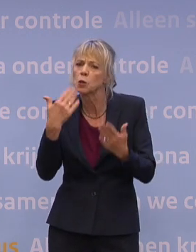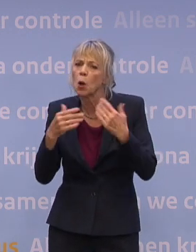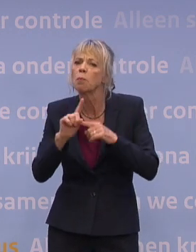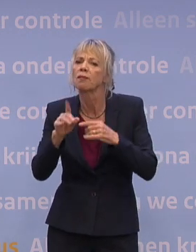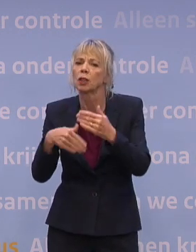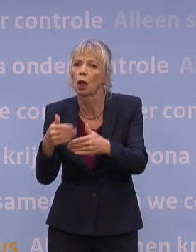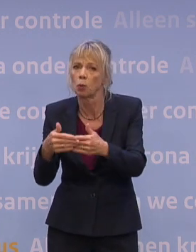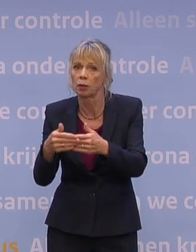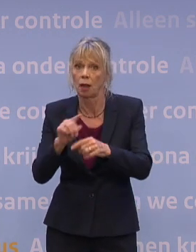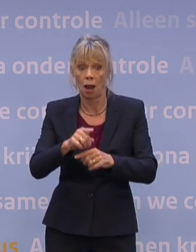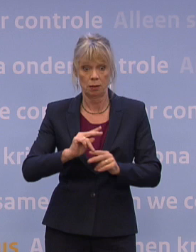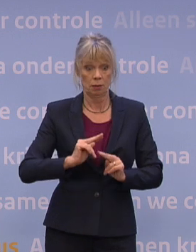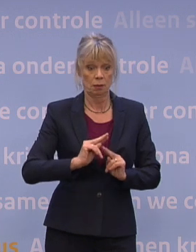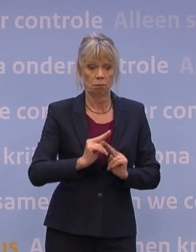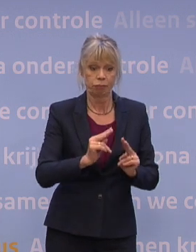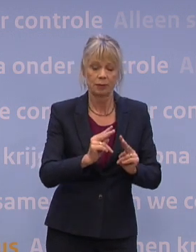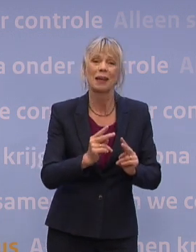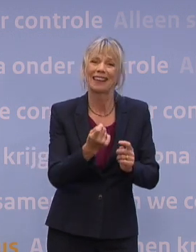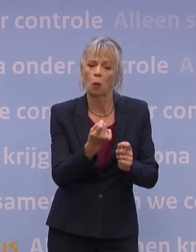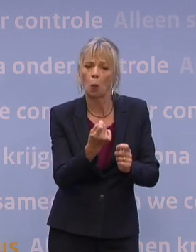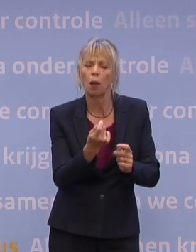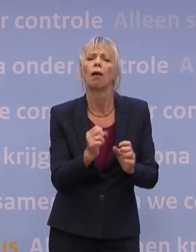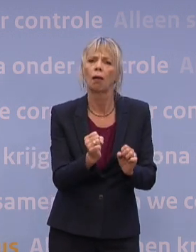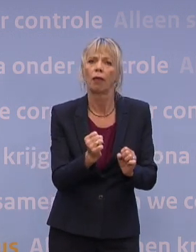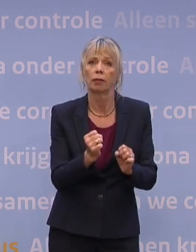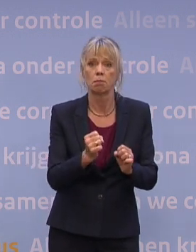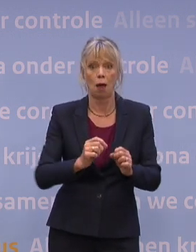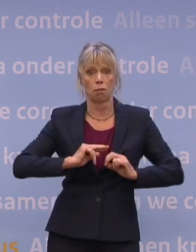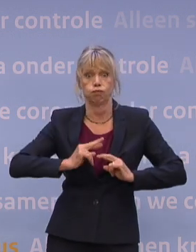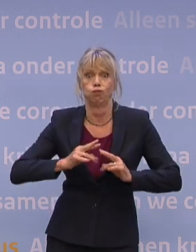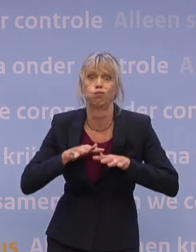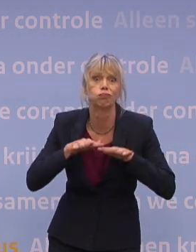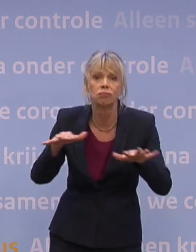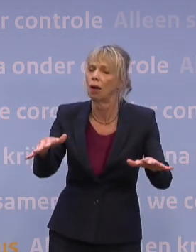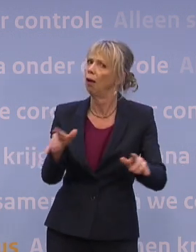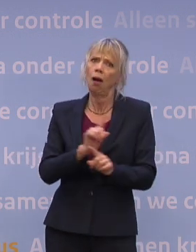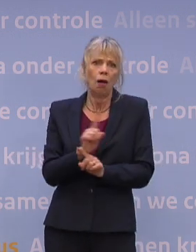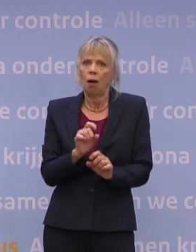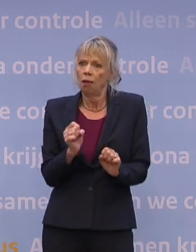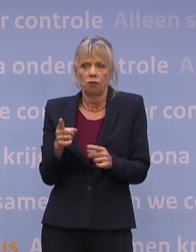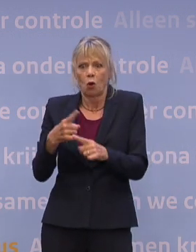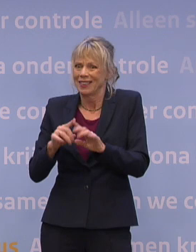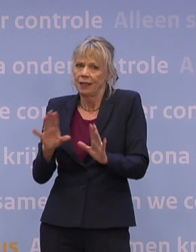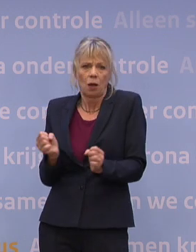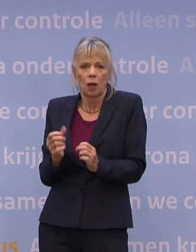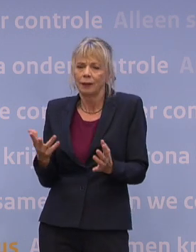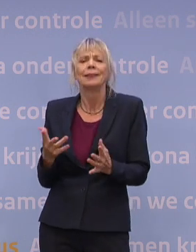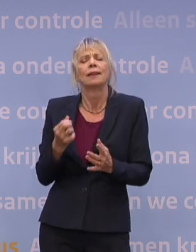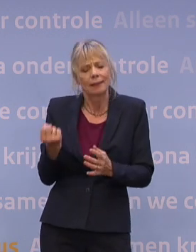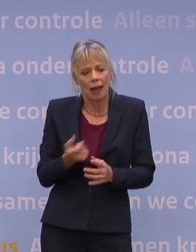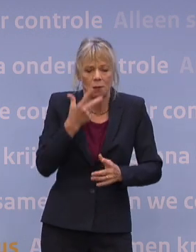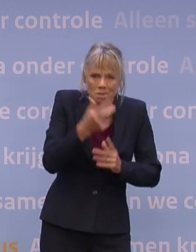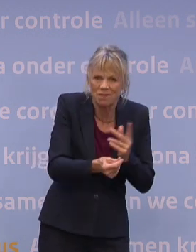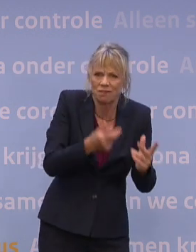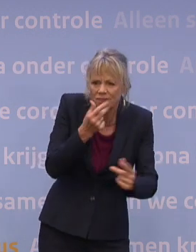kleine opleving in de besmettingen kunnen we ons veroorloven, maar een opleving in de ziekenhuizen kunnen we ons gewoon echt niet veroorloven. En daarom vaccineren, vaccineren wat we kunnen. En die dijken